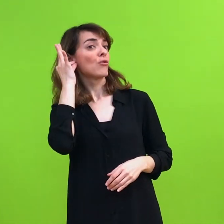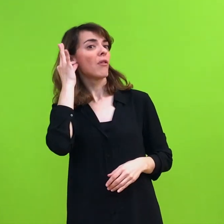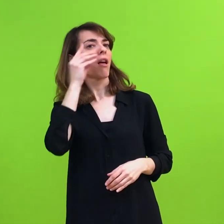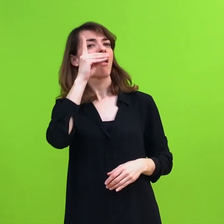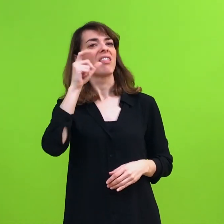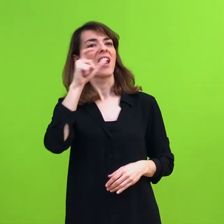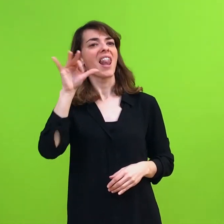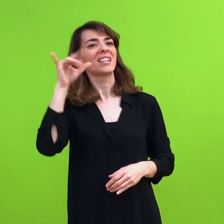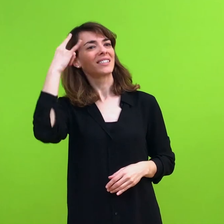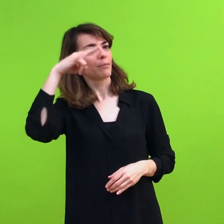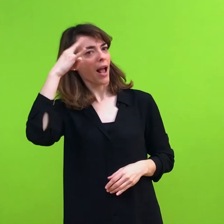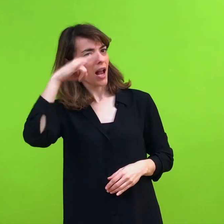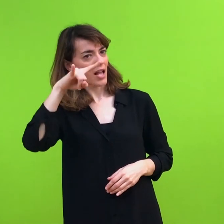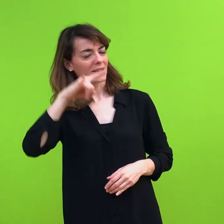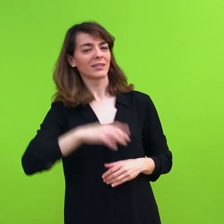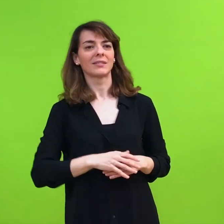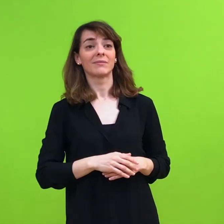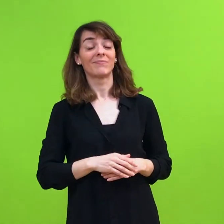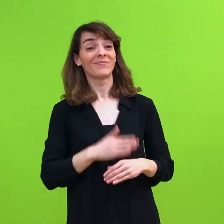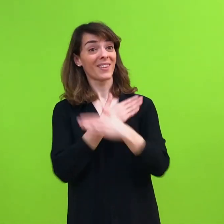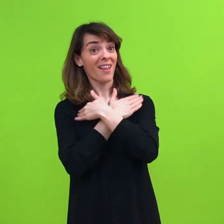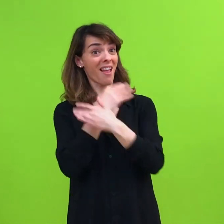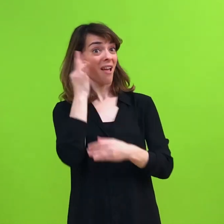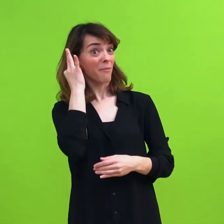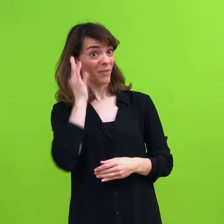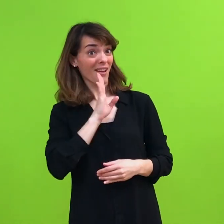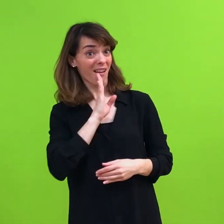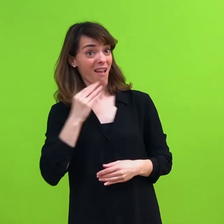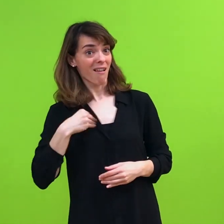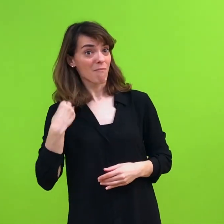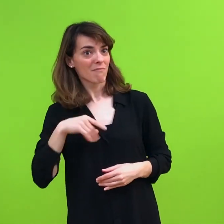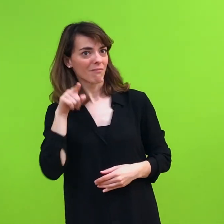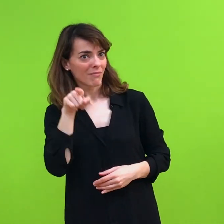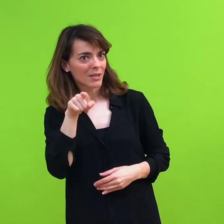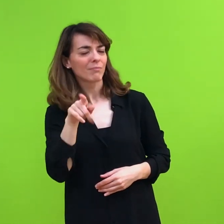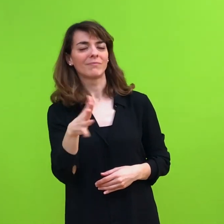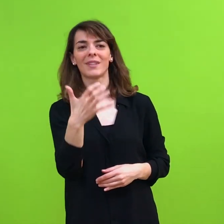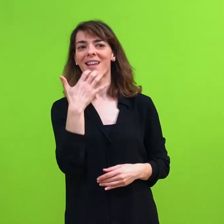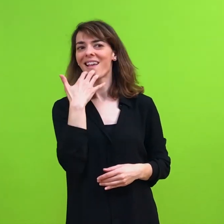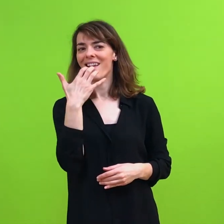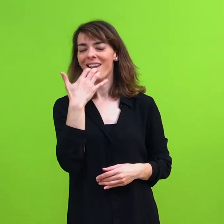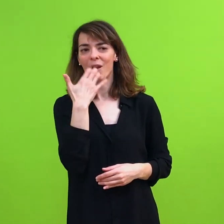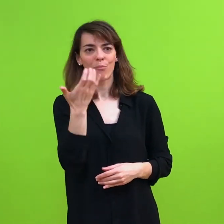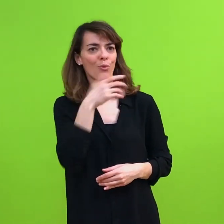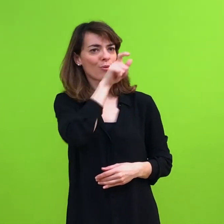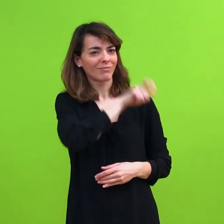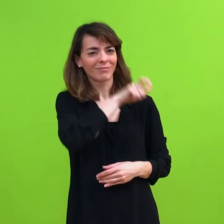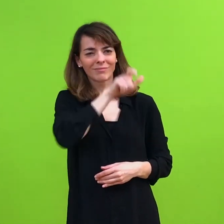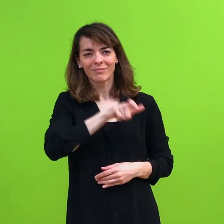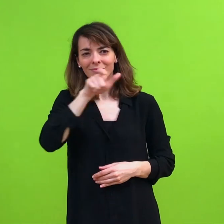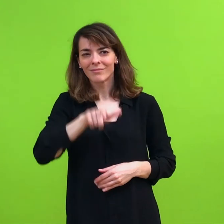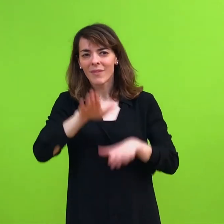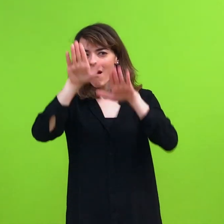Es, por antonomasia, Nuestra Señora de las Vacas, uno de los ejemplos vivos de la devoción popular.